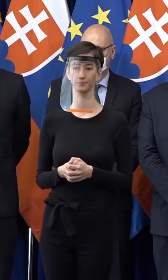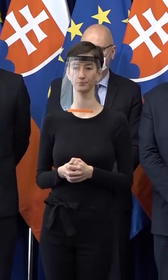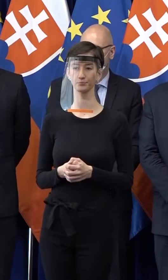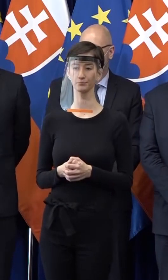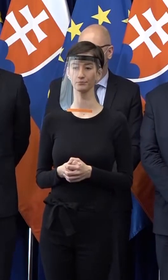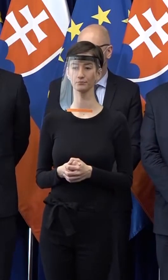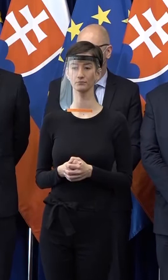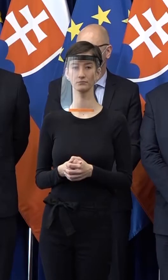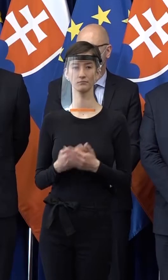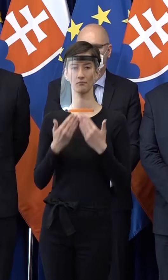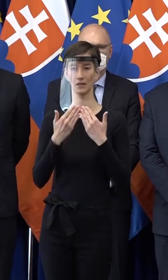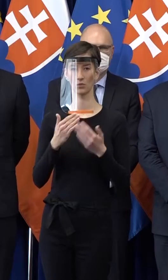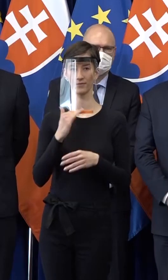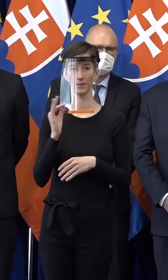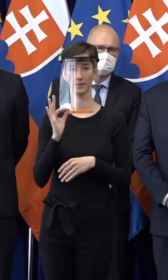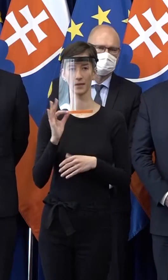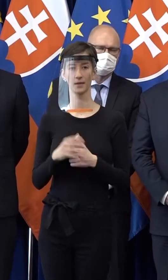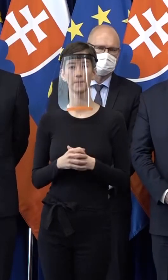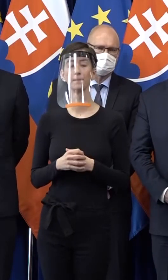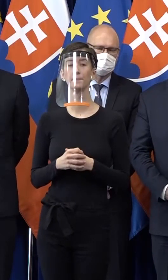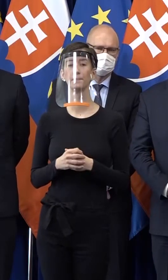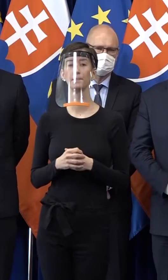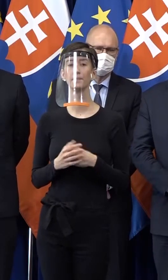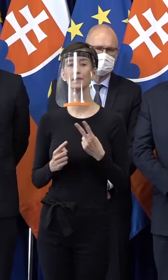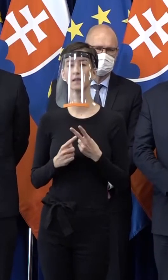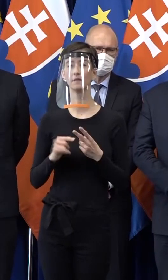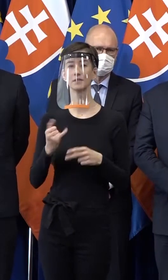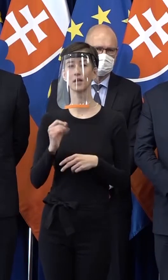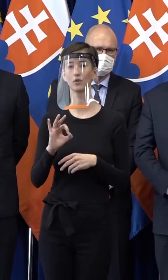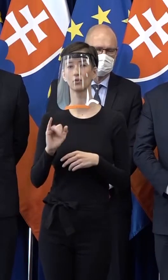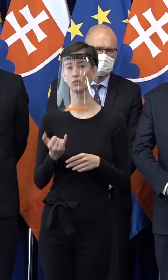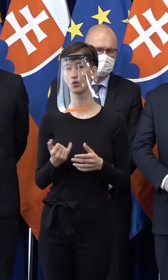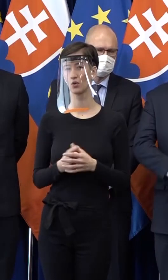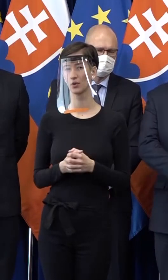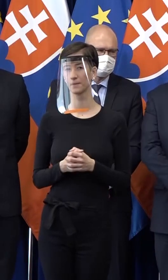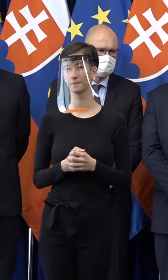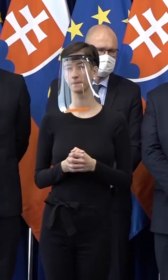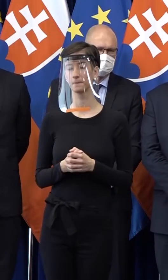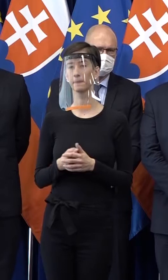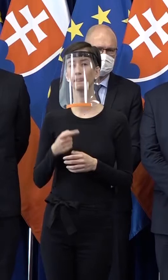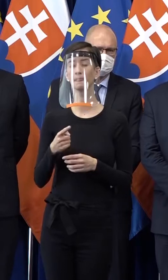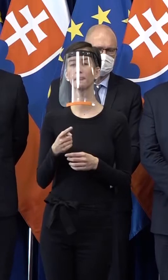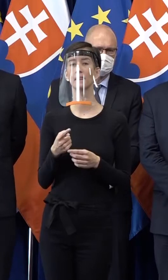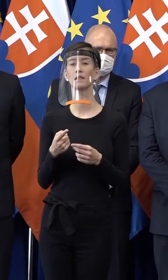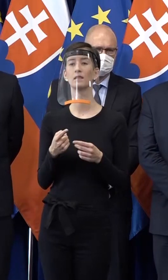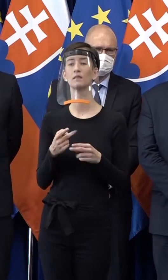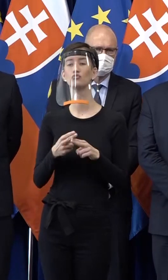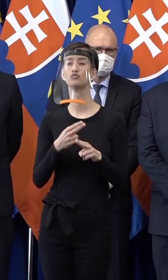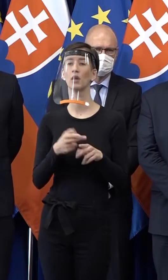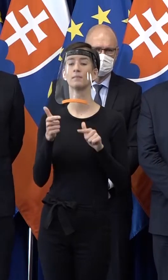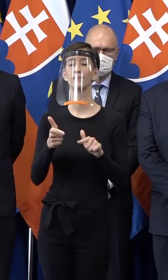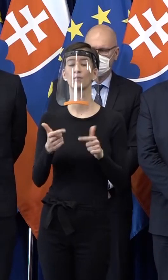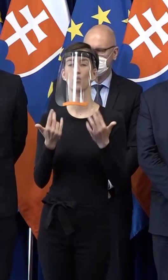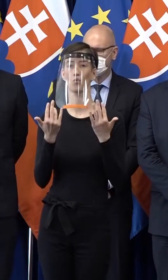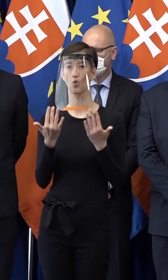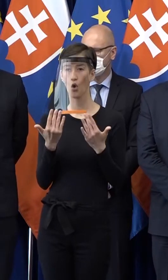Ďakujeme veľmi pekne. Televízia Joj. Dobrý stráňov a televízia. Ja sa chcem opýtať, o akom veľkom báliku peniazy sa tu bávime, či to máte aj nejak vyčíslené,